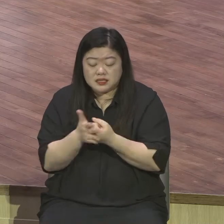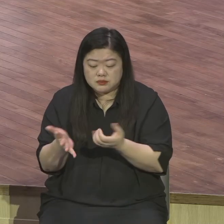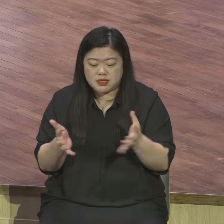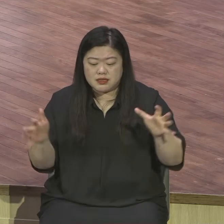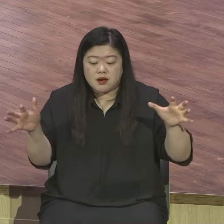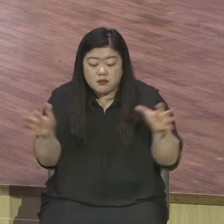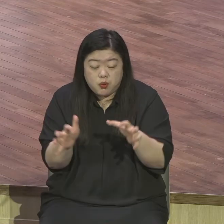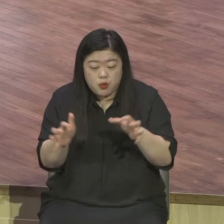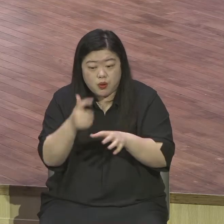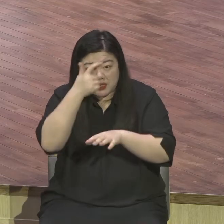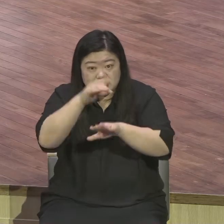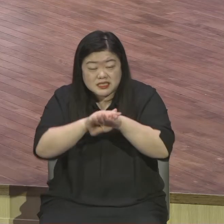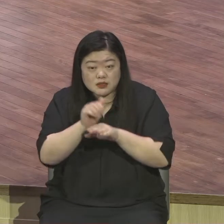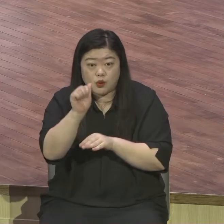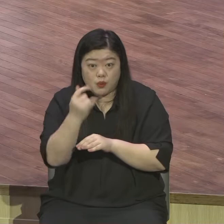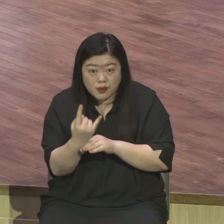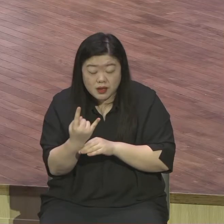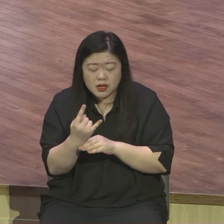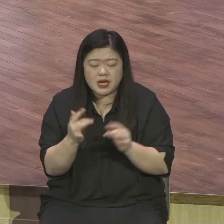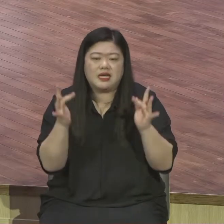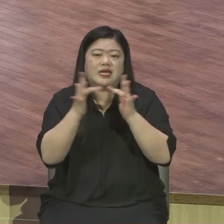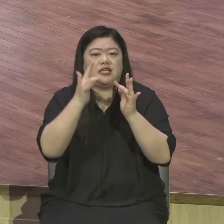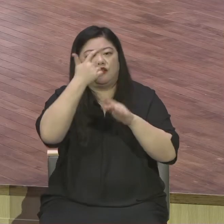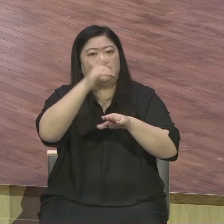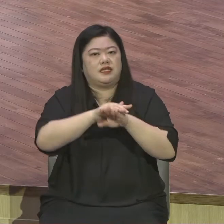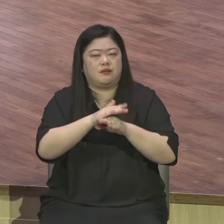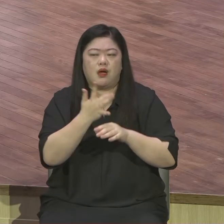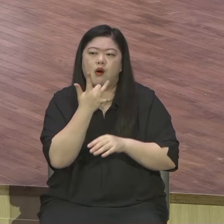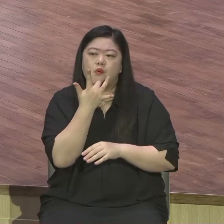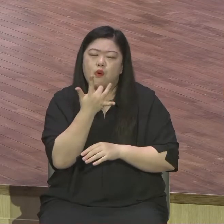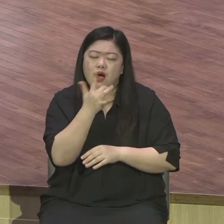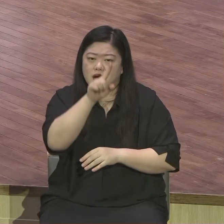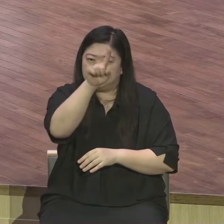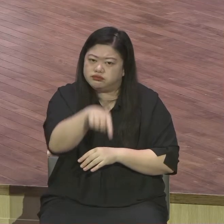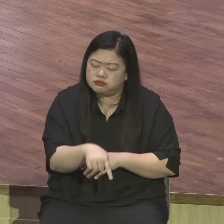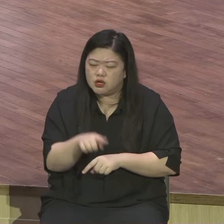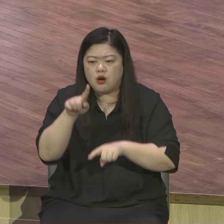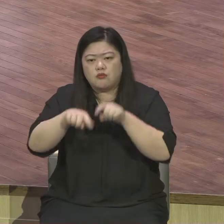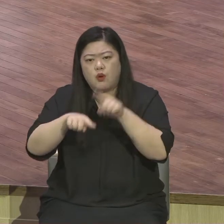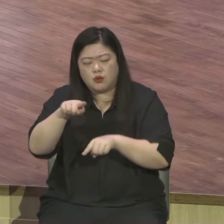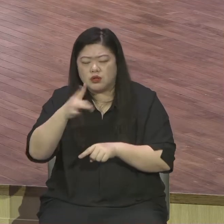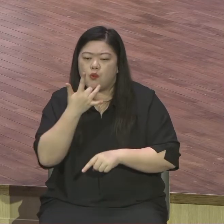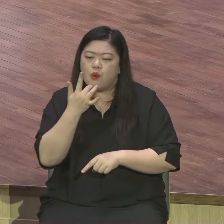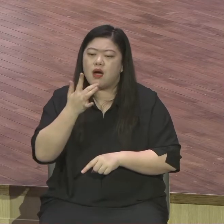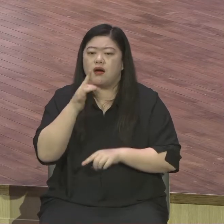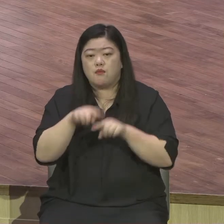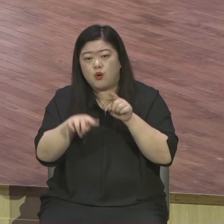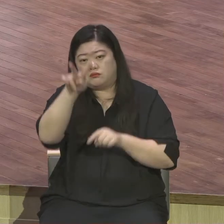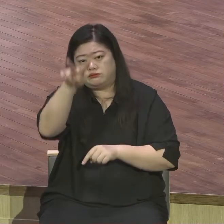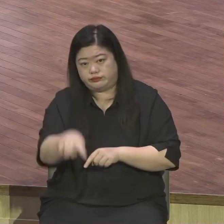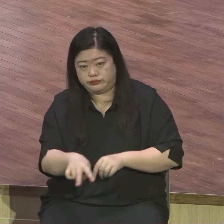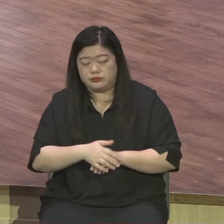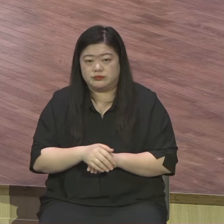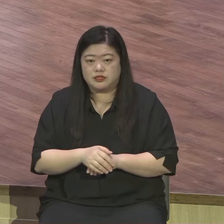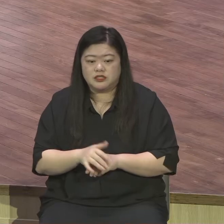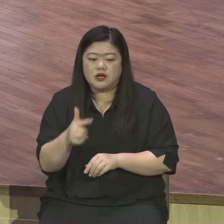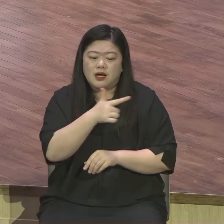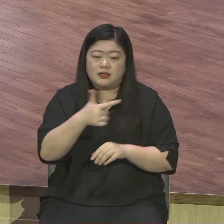7072명으로 접수됐습니다 대교구에서는 3999명 랩런트 위원회에서는